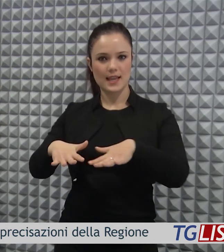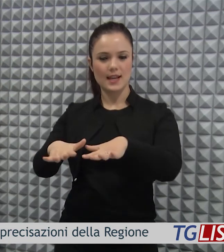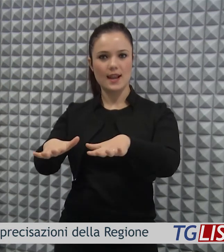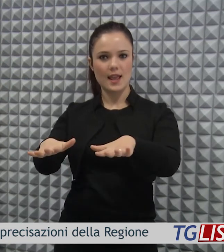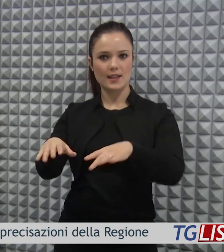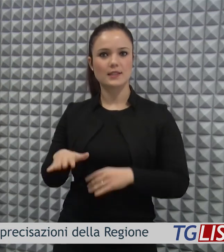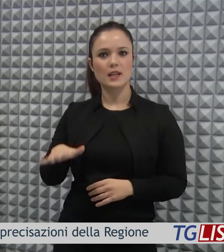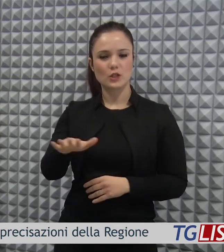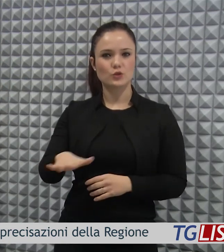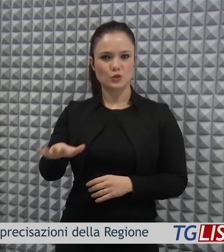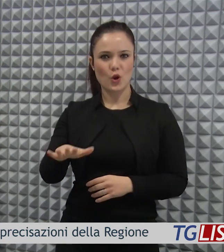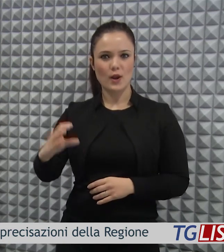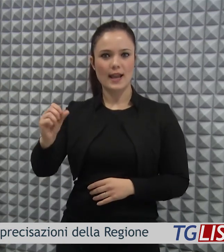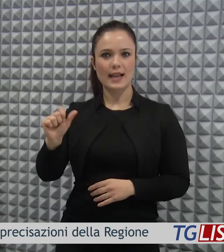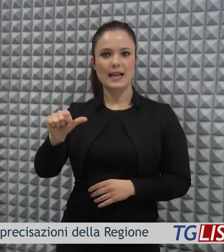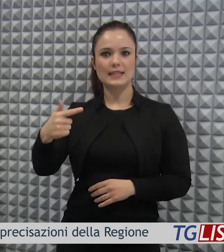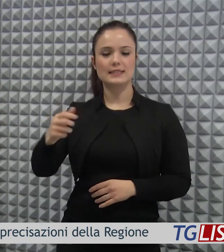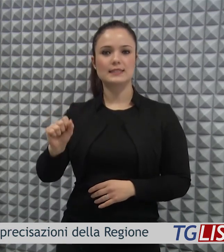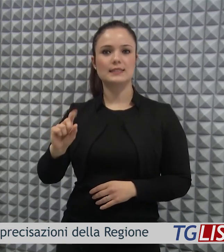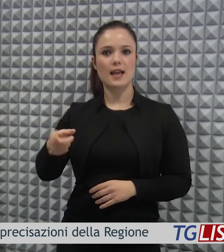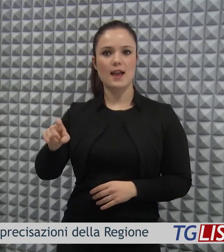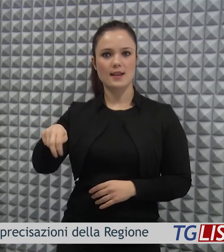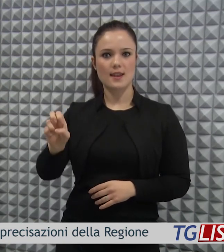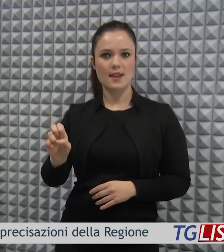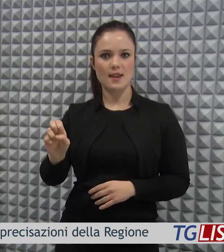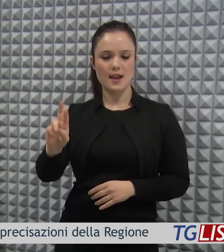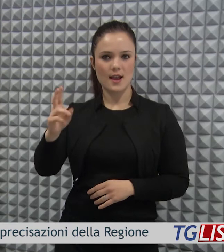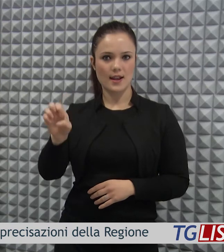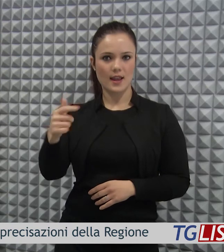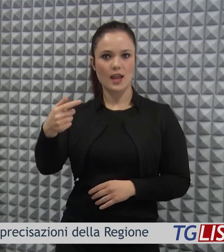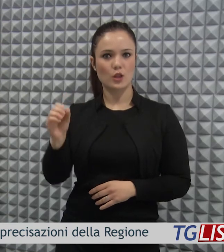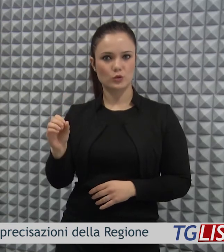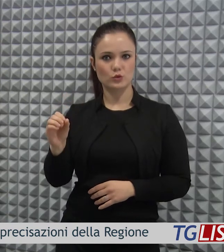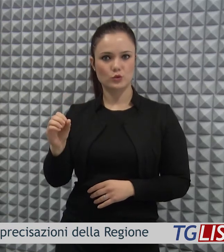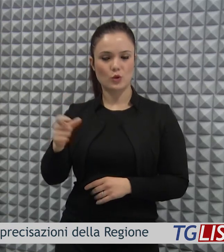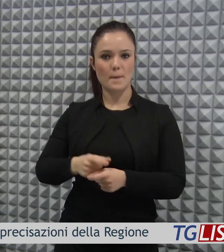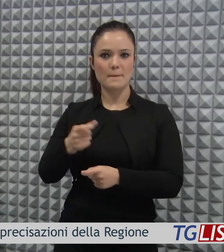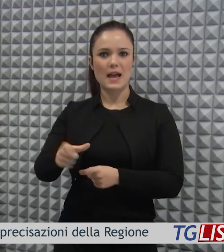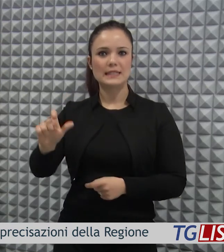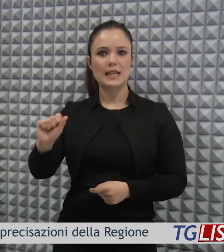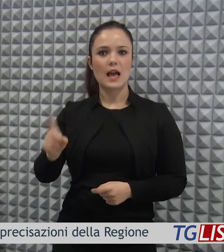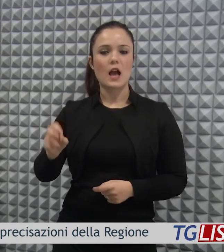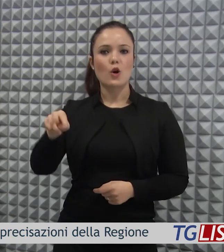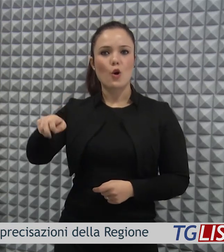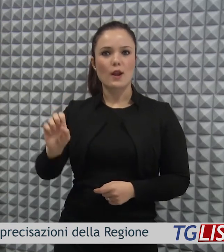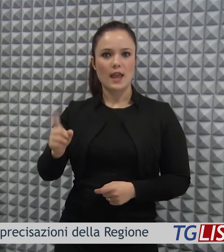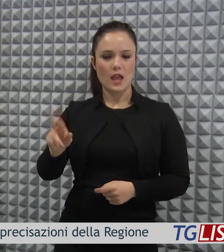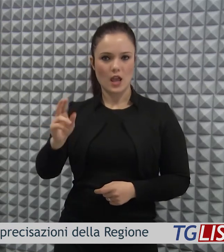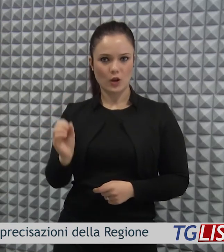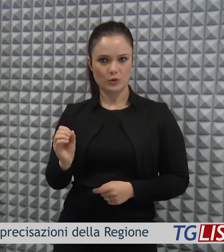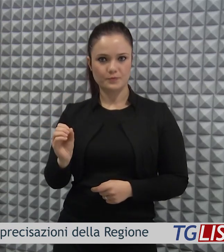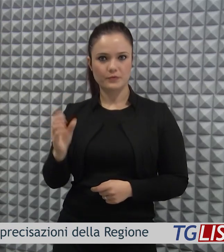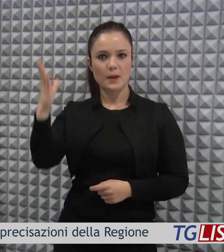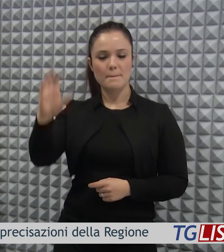dei terreni in località Castagnareto di Lago Negro, la regione Basilicata